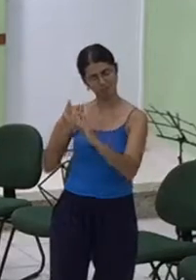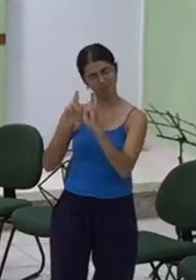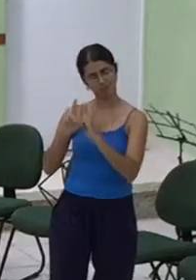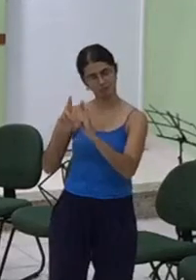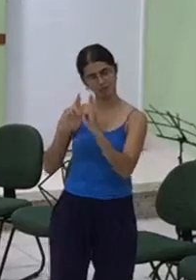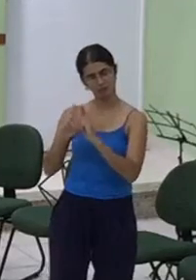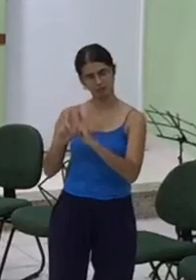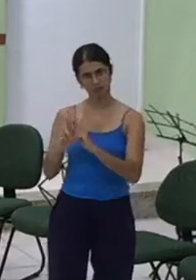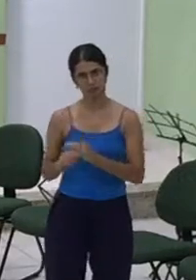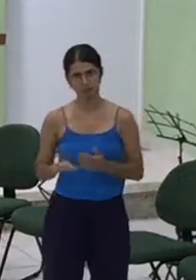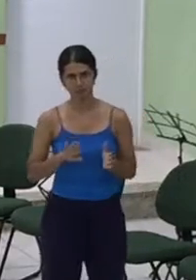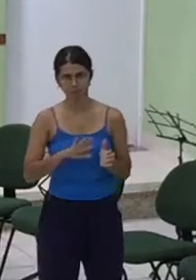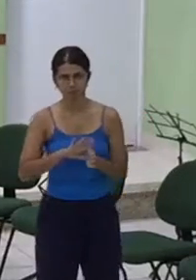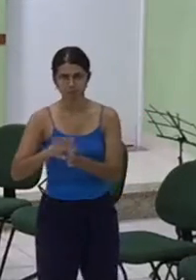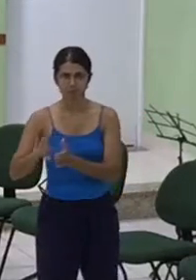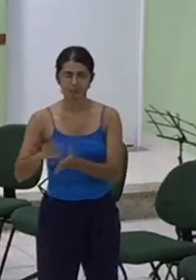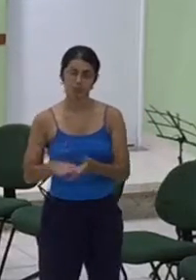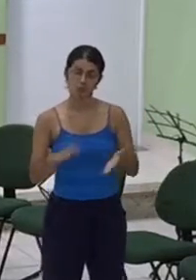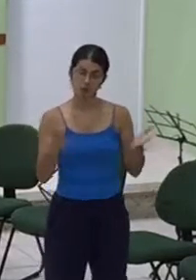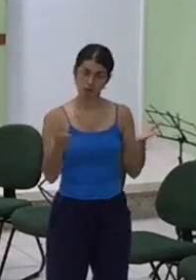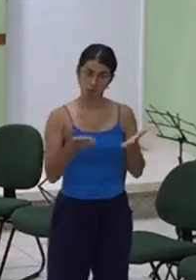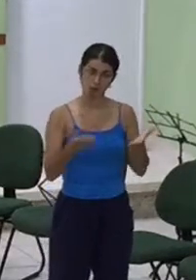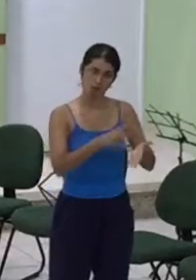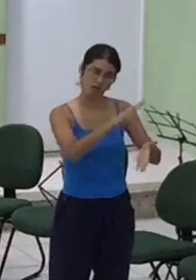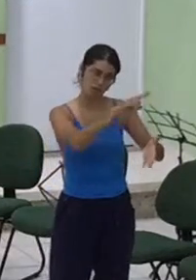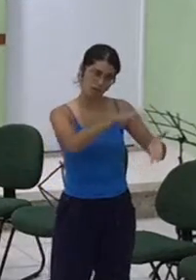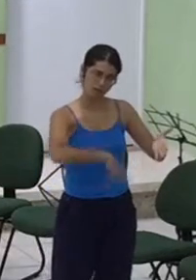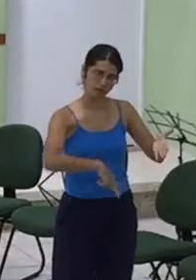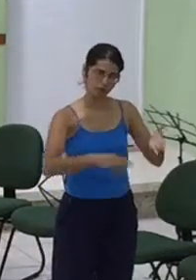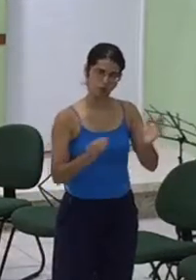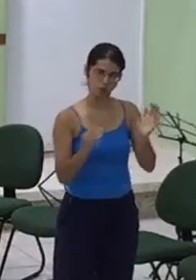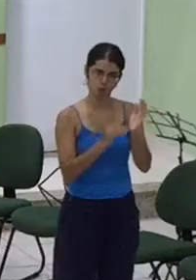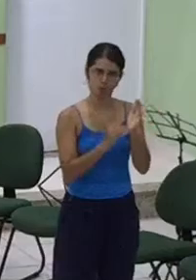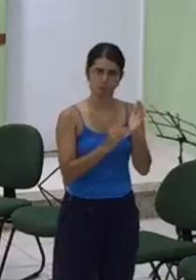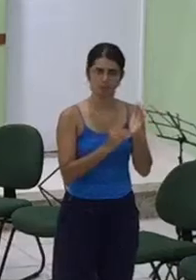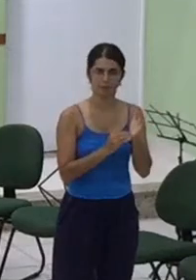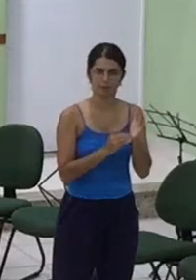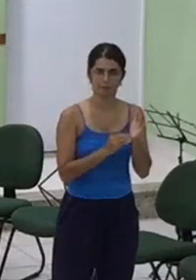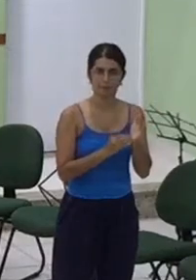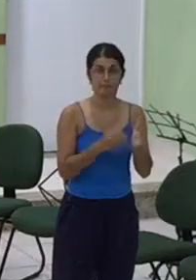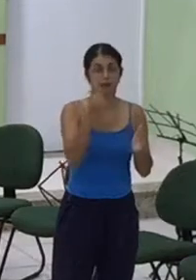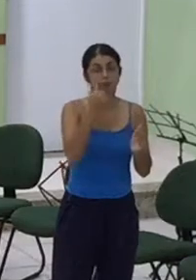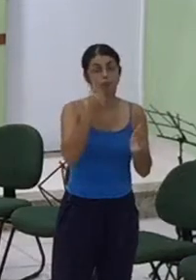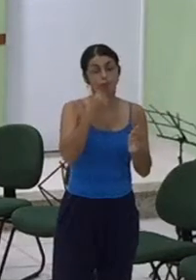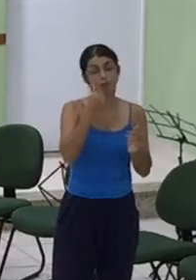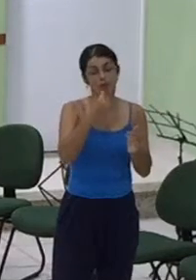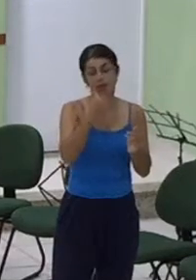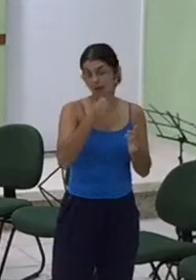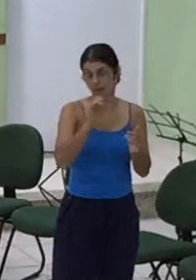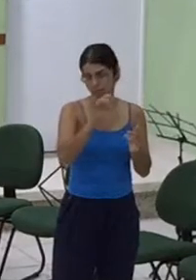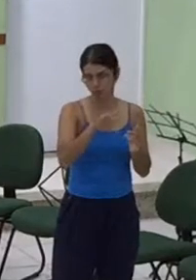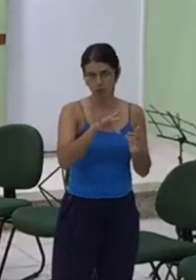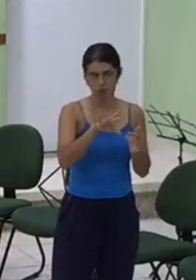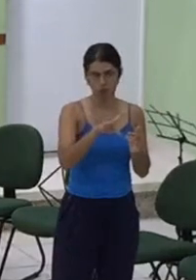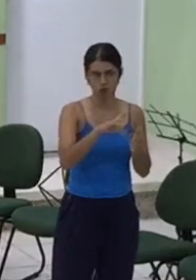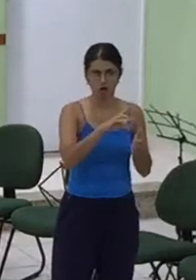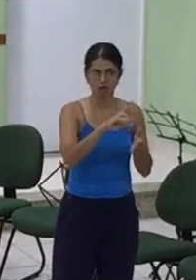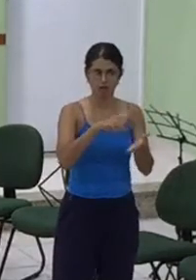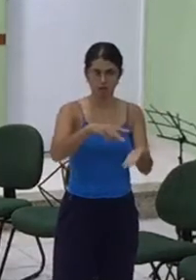leitura, mas eu quero pedir a todas as mulheres felizes porque são salvas em Jesus Cristo que se coloquem em pé.